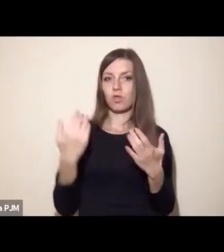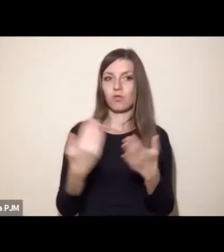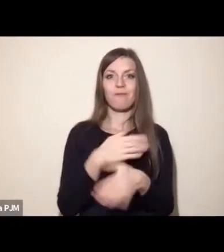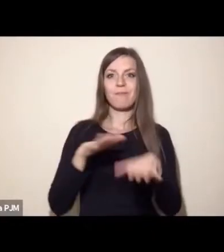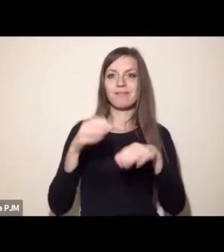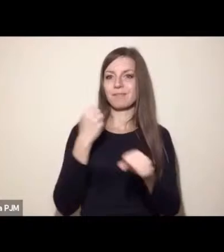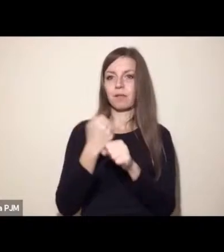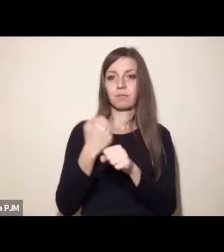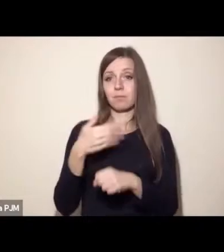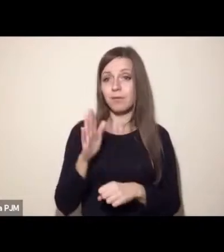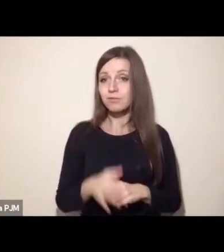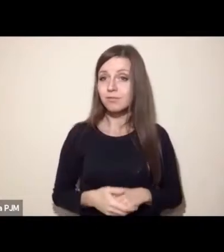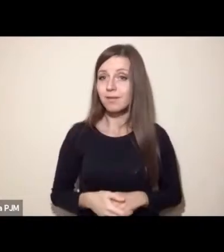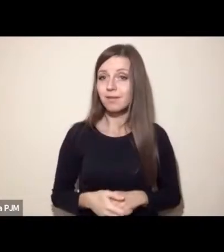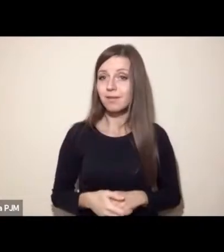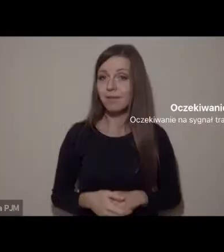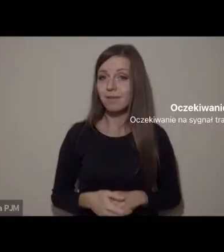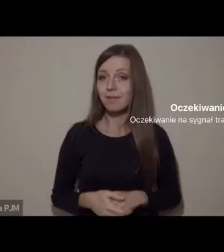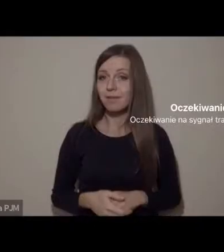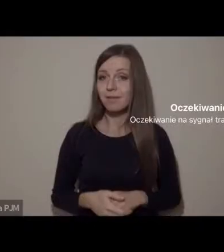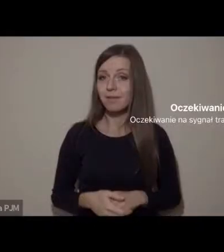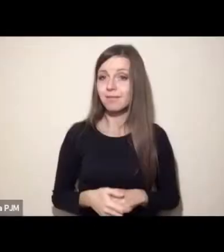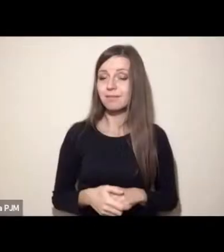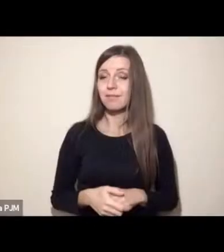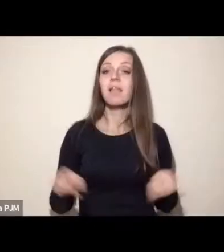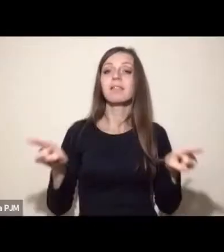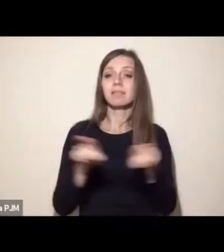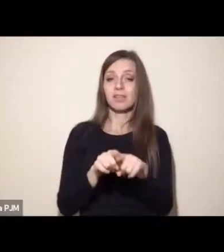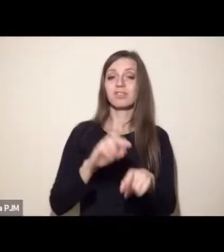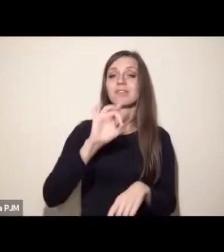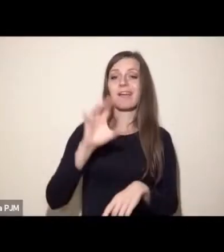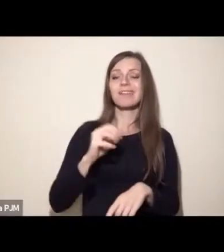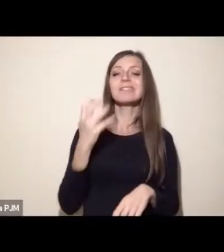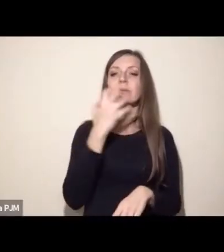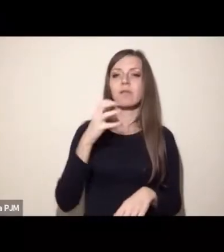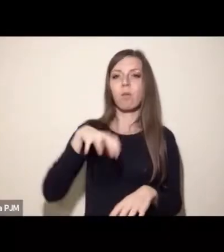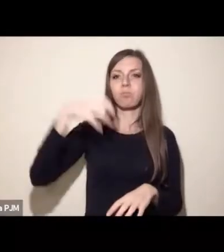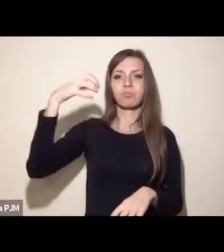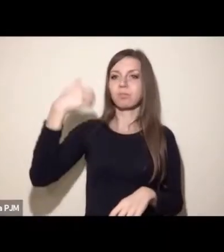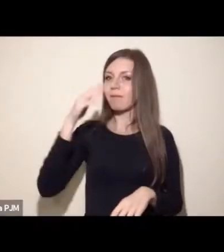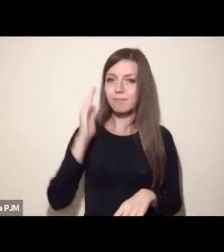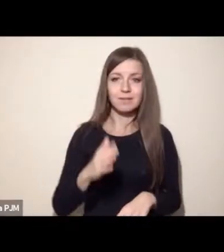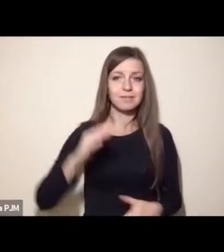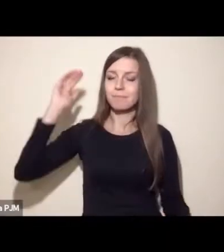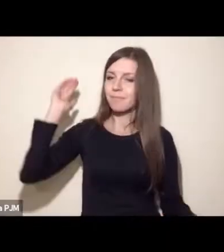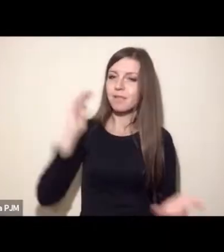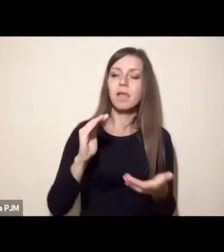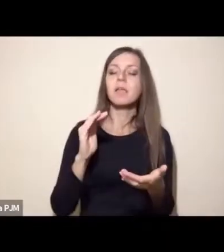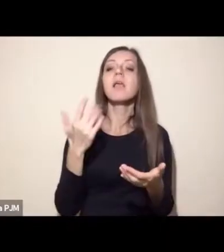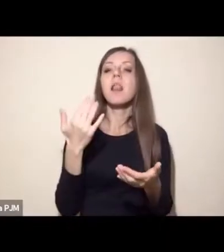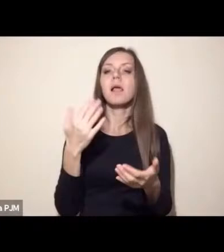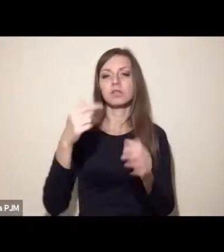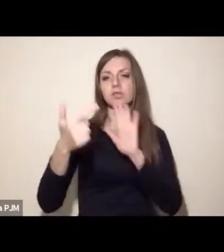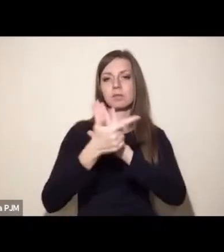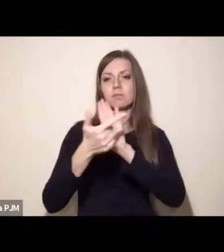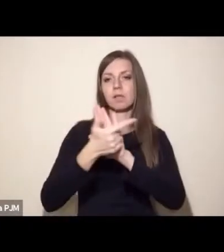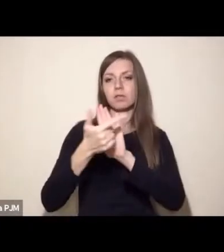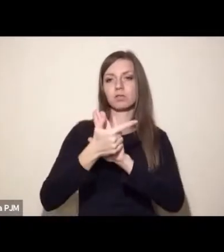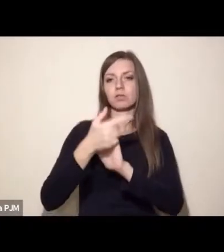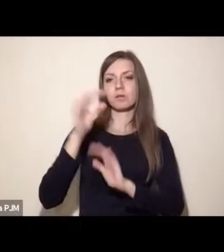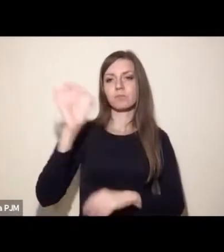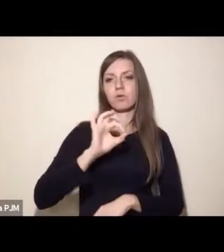zredukowałoby globalne emisje gazów cieplarnianych w rolnictwie o co najmniej 17%.